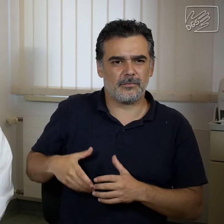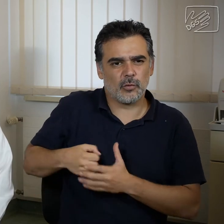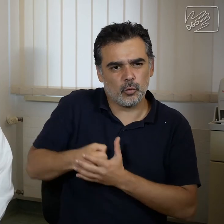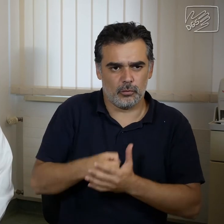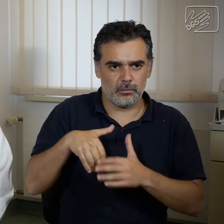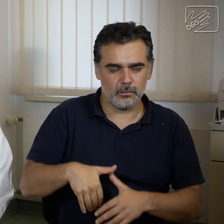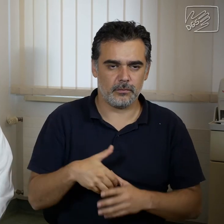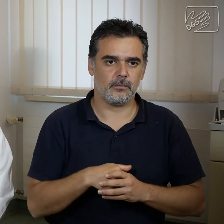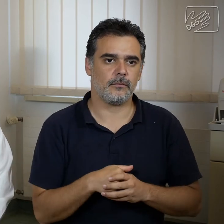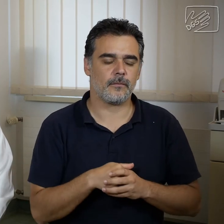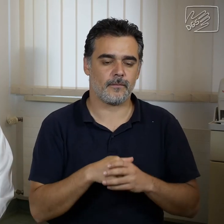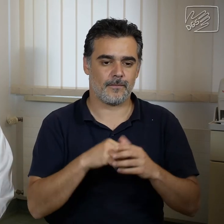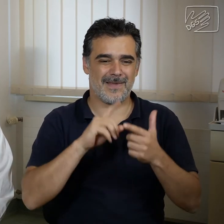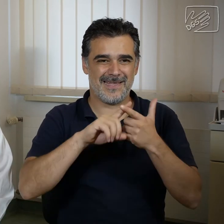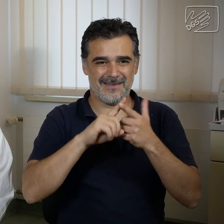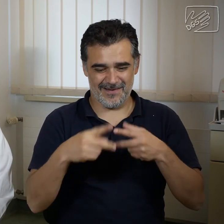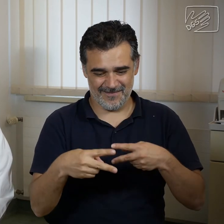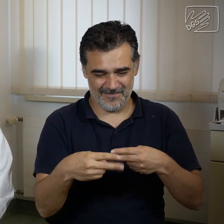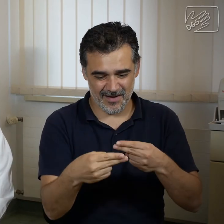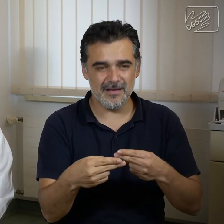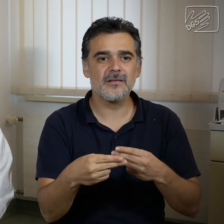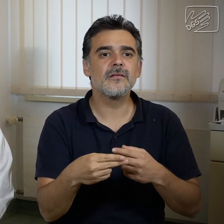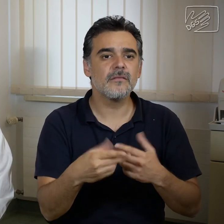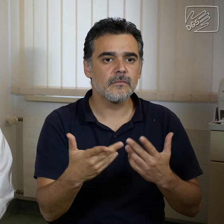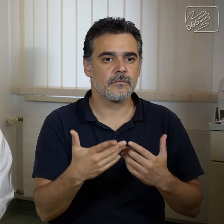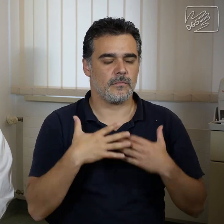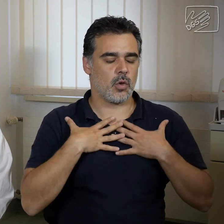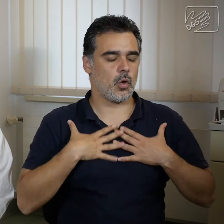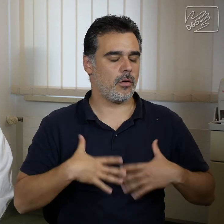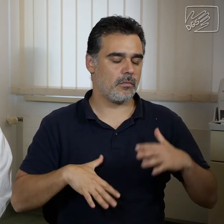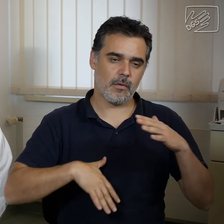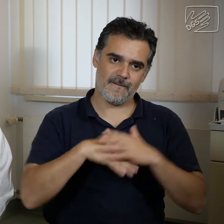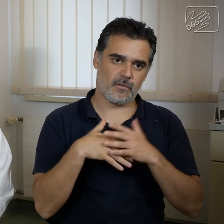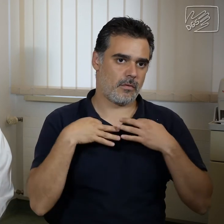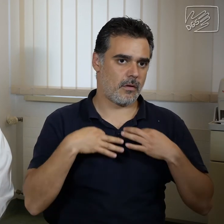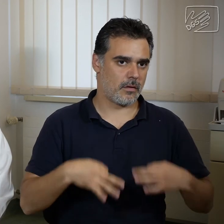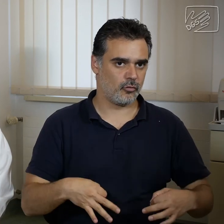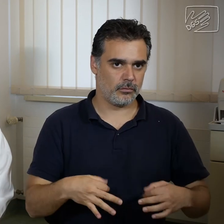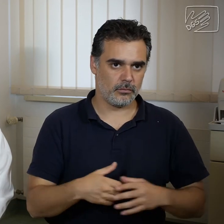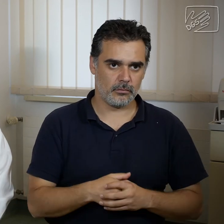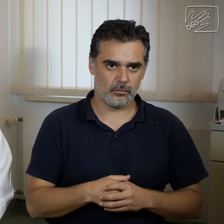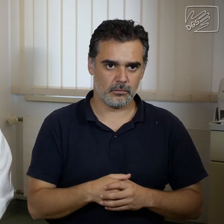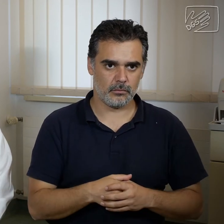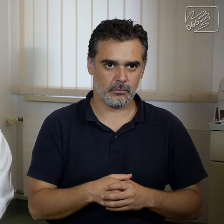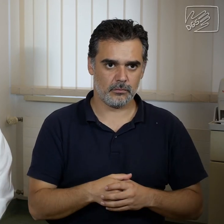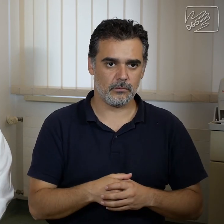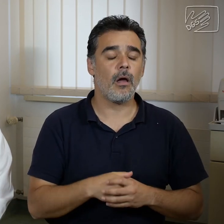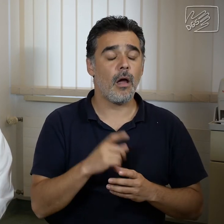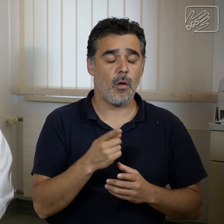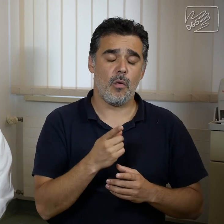Die zweite Phase ist die Ganzkörperphase. Da kommt es dann gerne auch zu Hauterkrankungen,